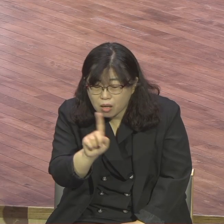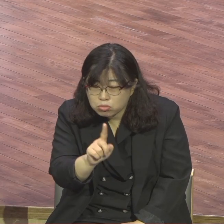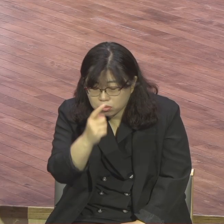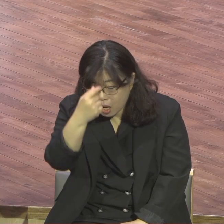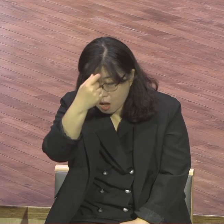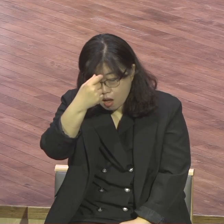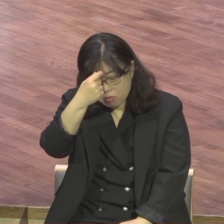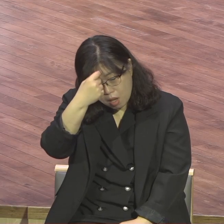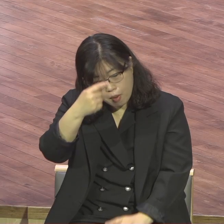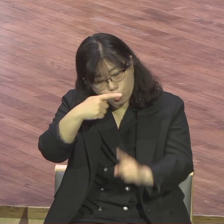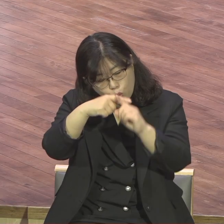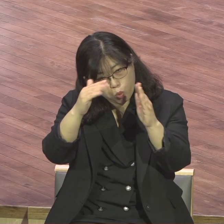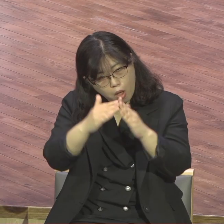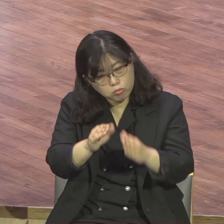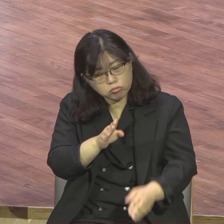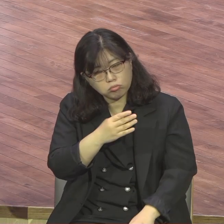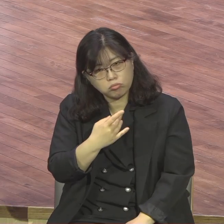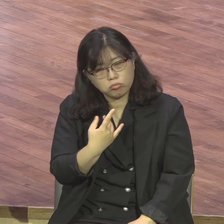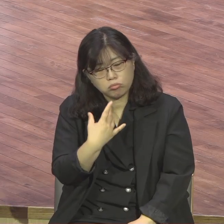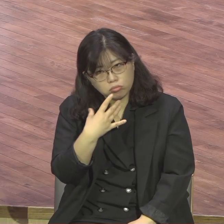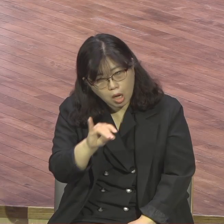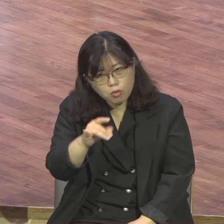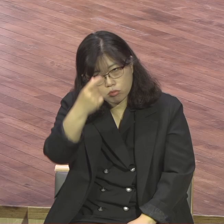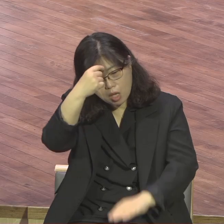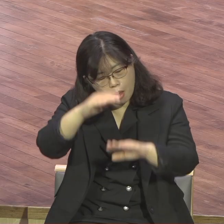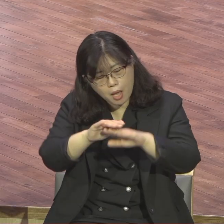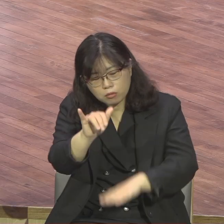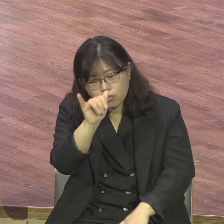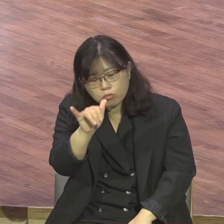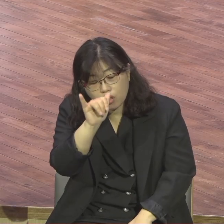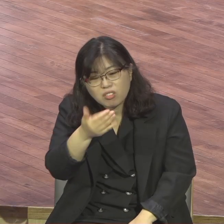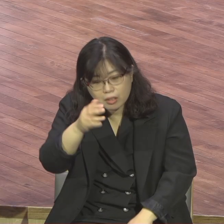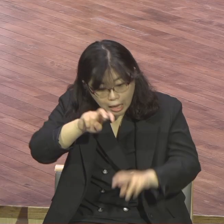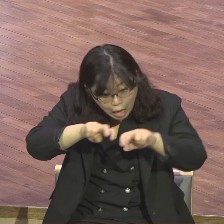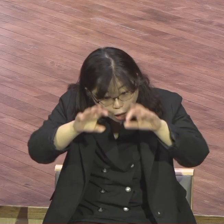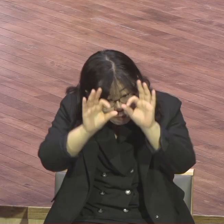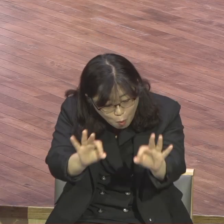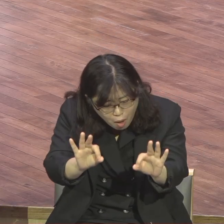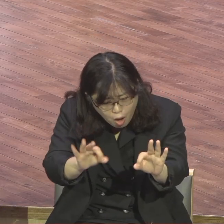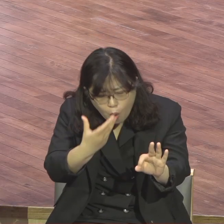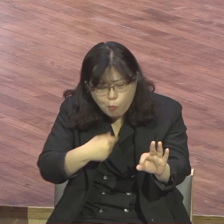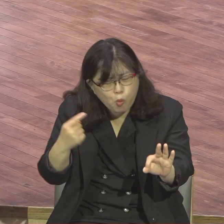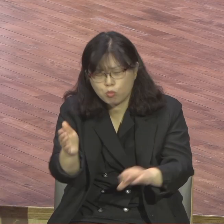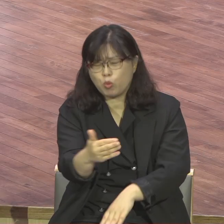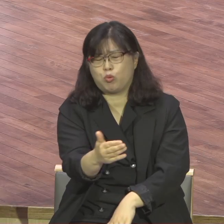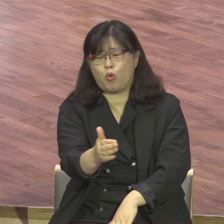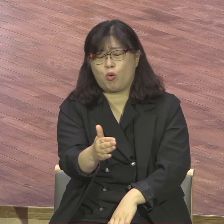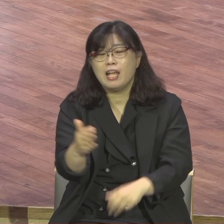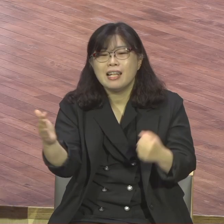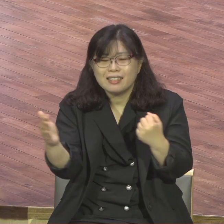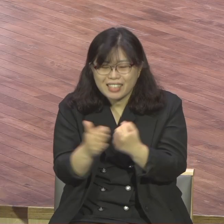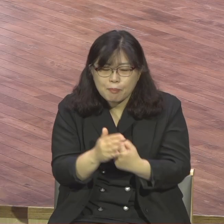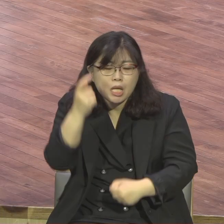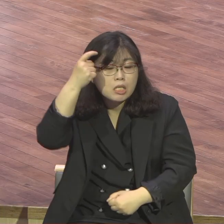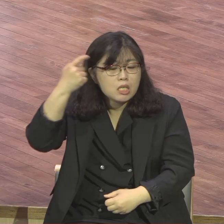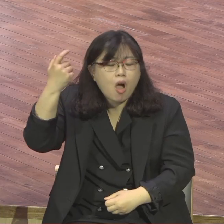상실되었다 지금 시대의 안타까운 현실이다 이 토지원